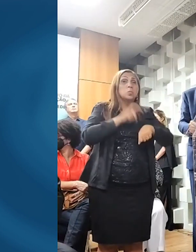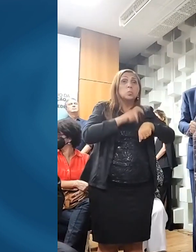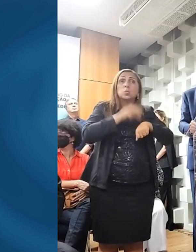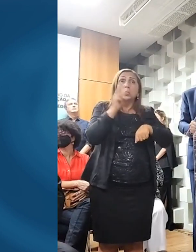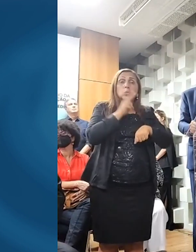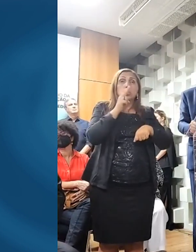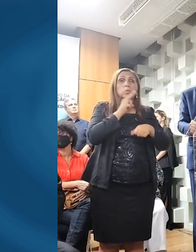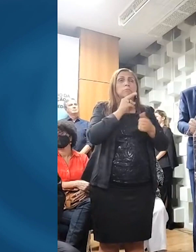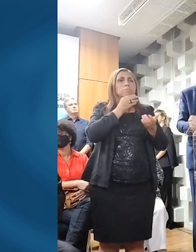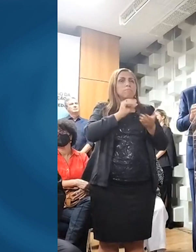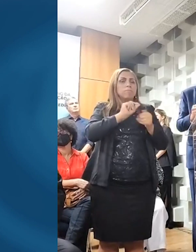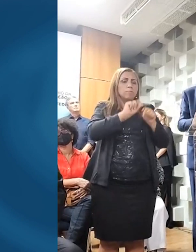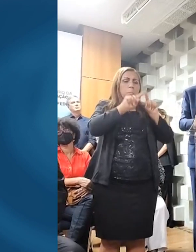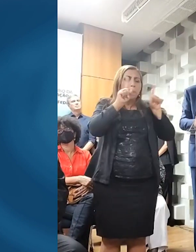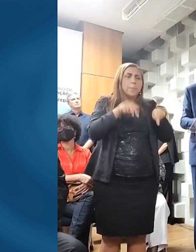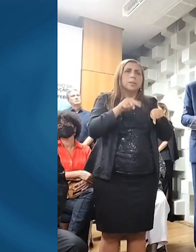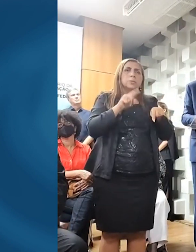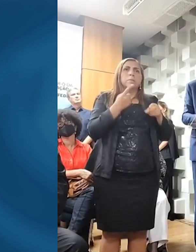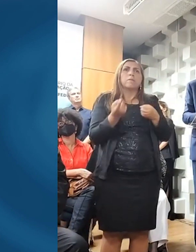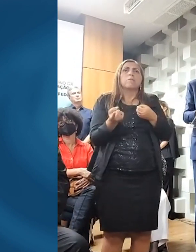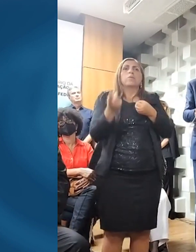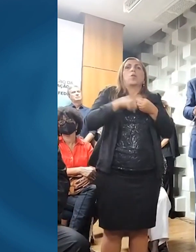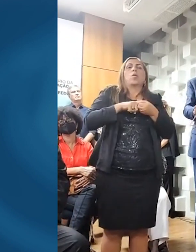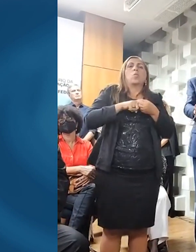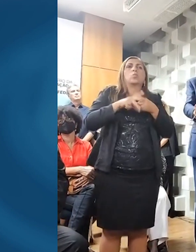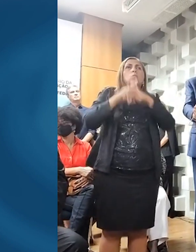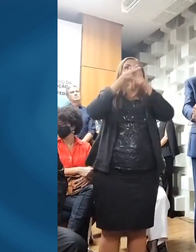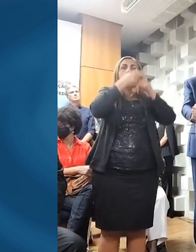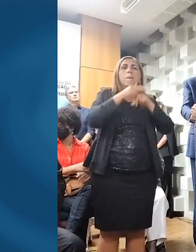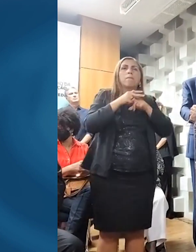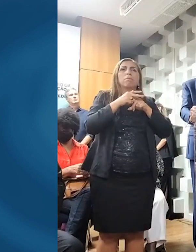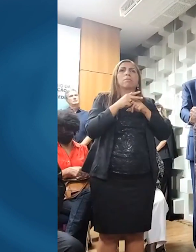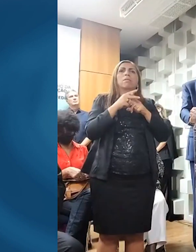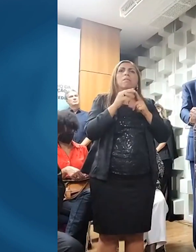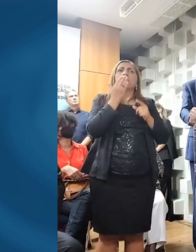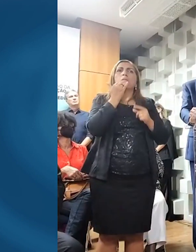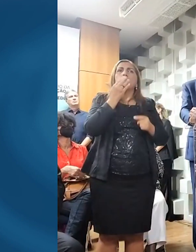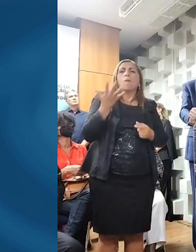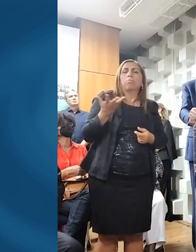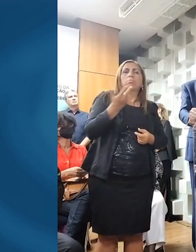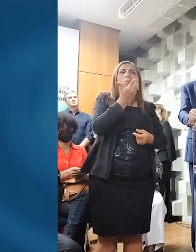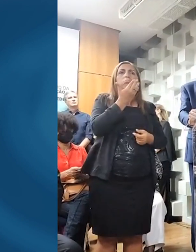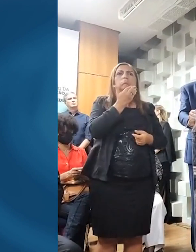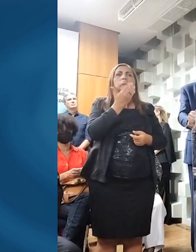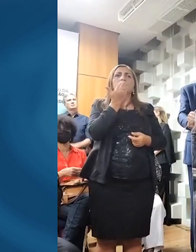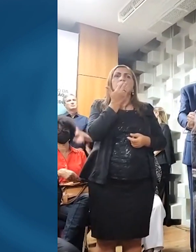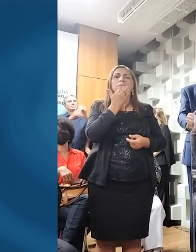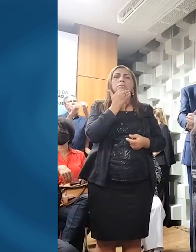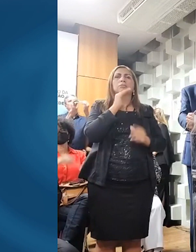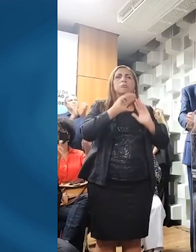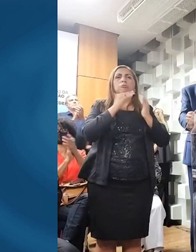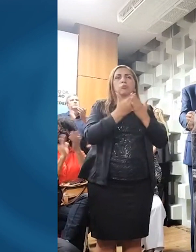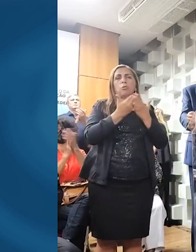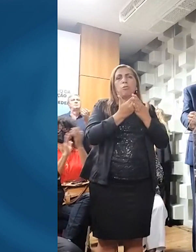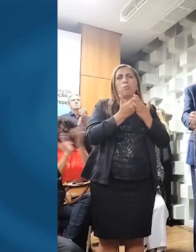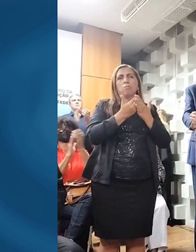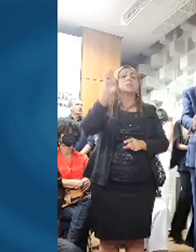um plano para recuperar a qualidade da merenda escolar das escolas públicas de todo o país.